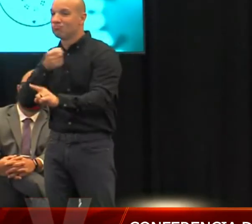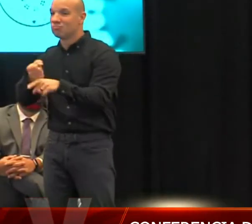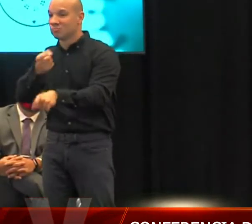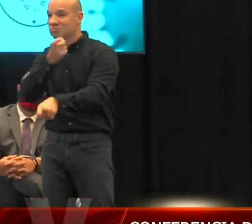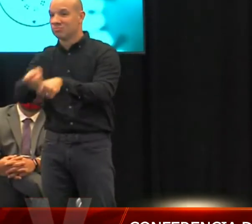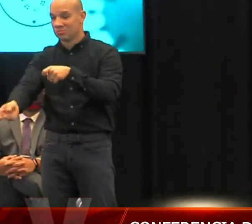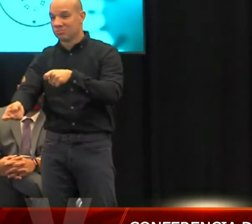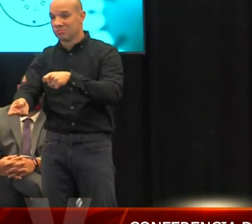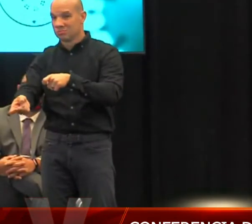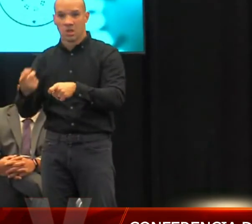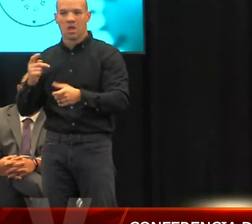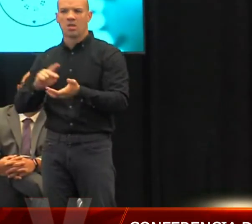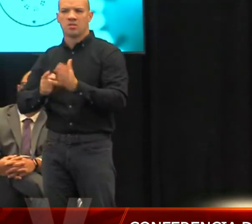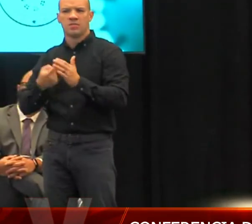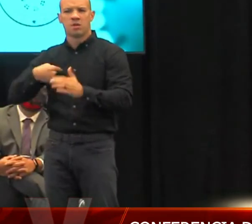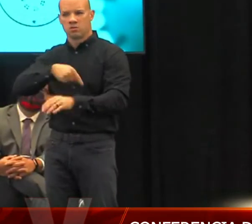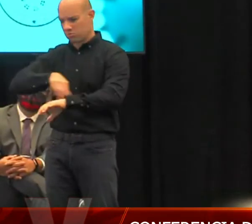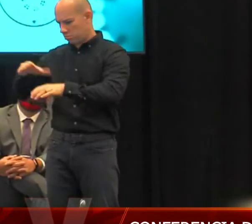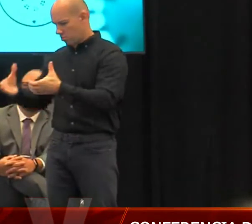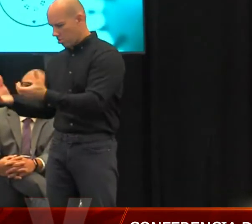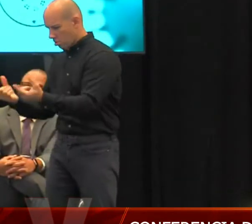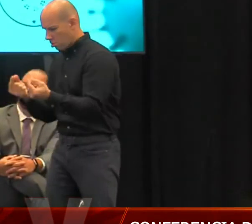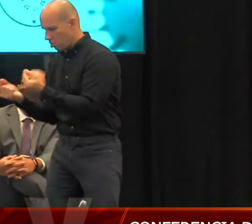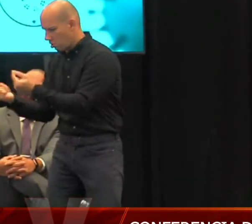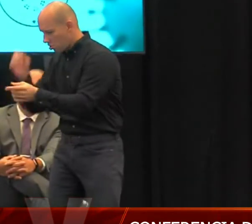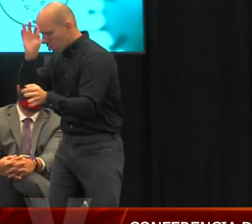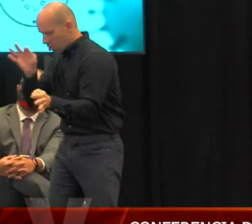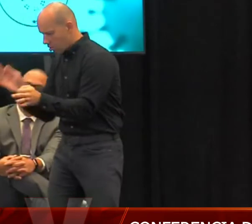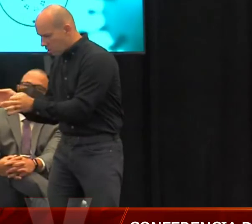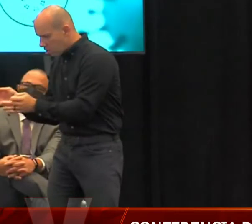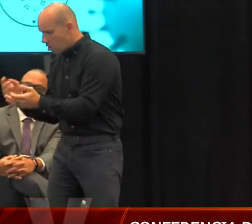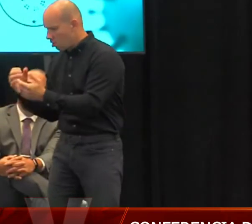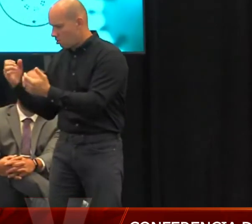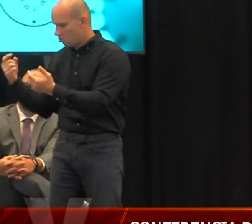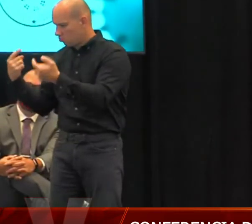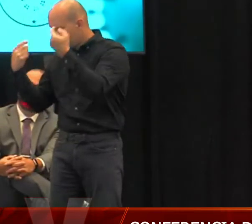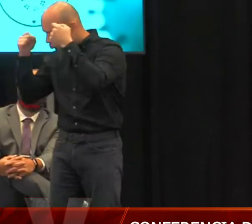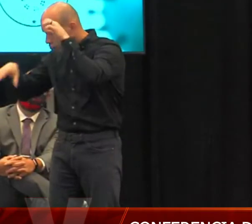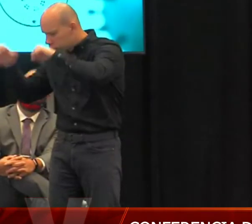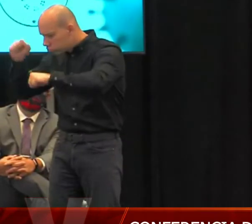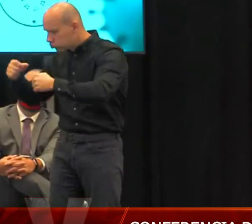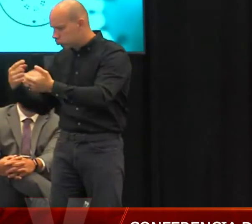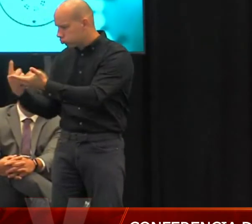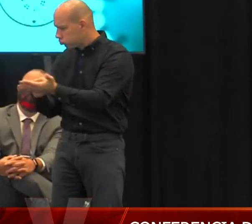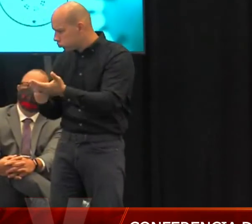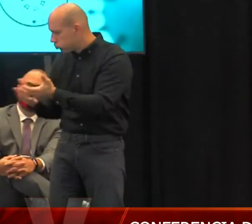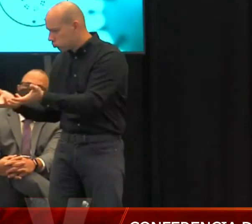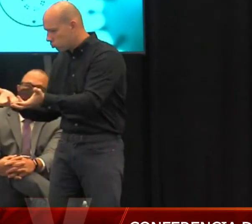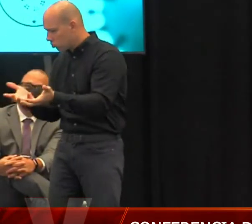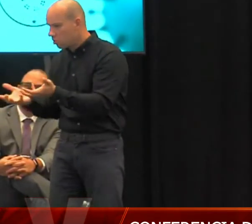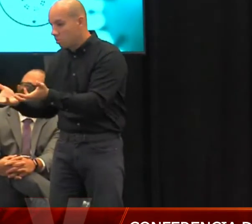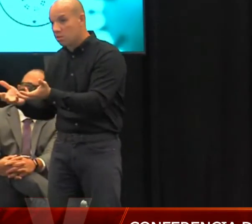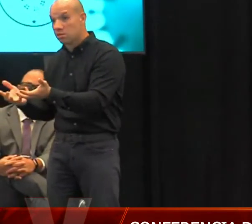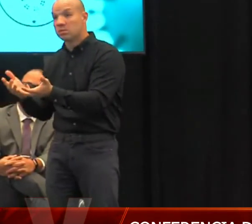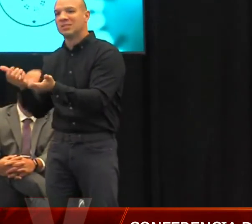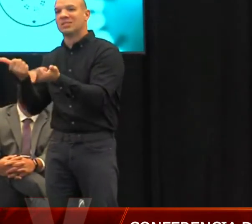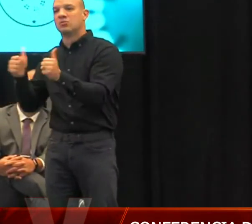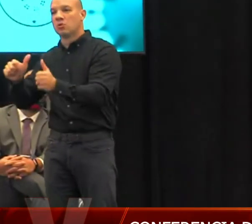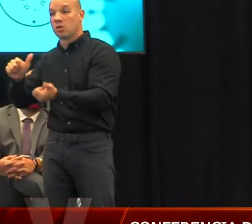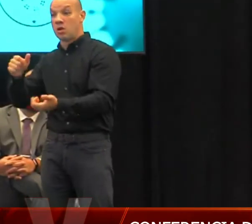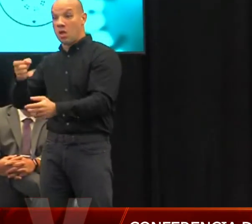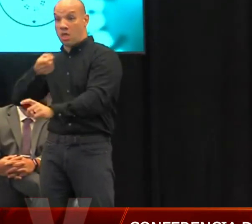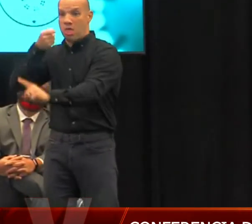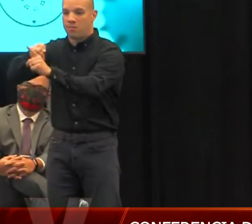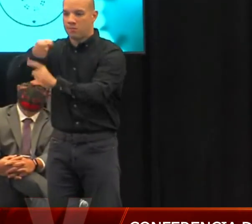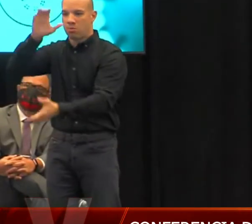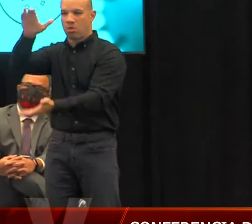diferentes alternativas para poder manejar todo el impacto económico que va a tener y ha tenido esta pandemia en la economía de Puerto